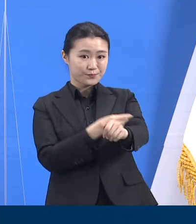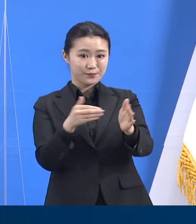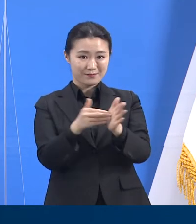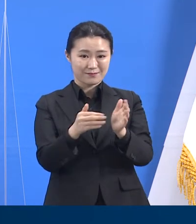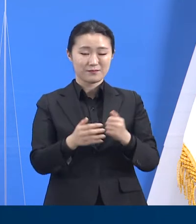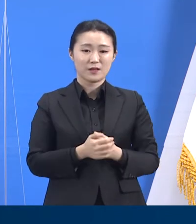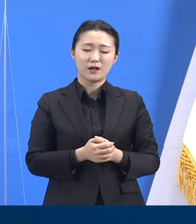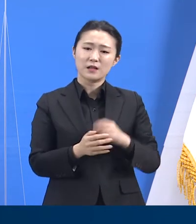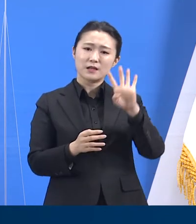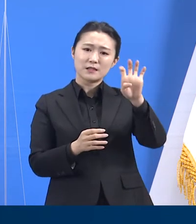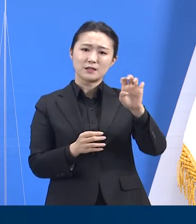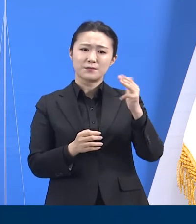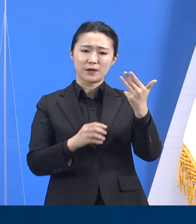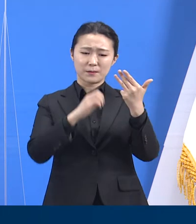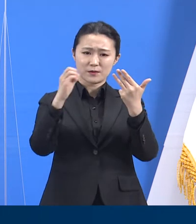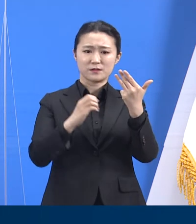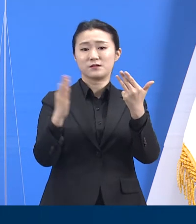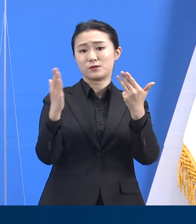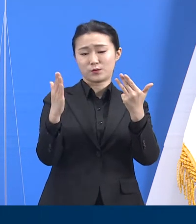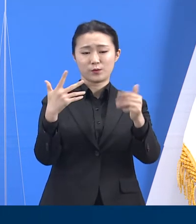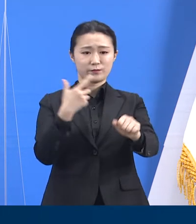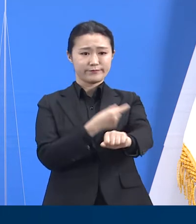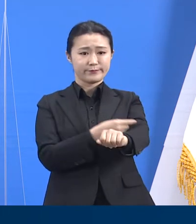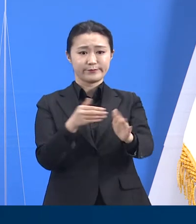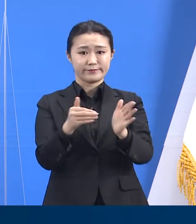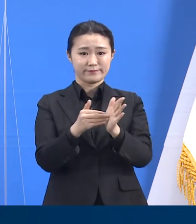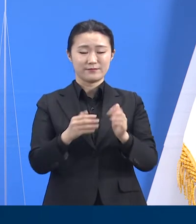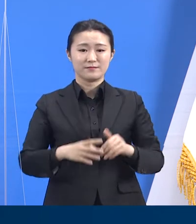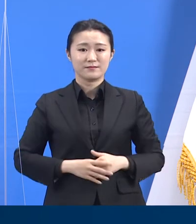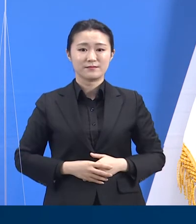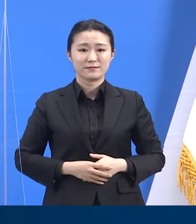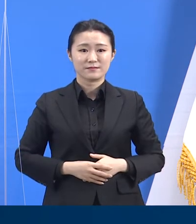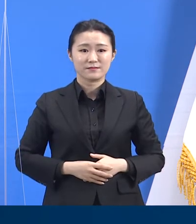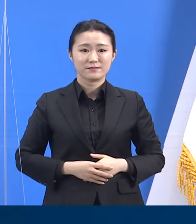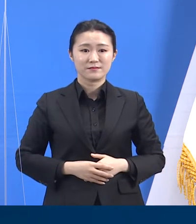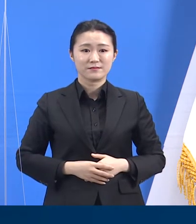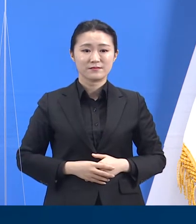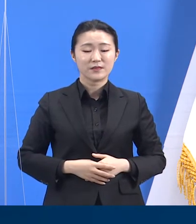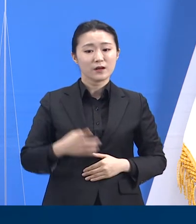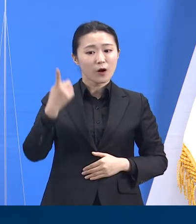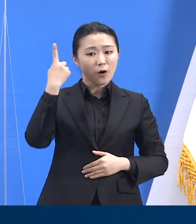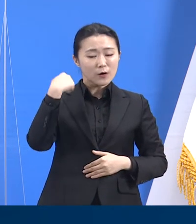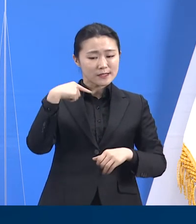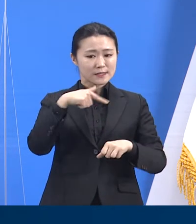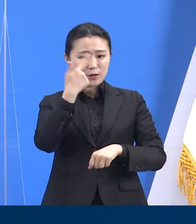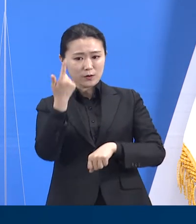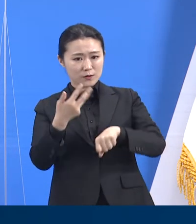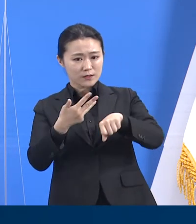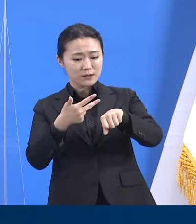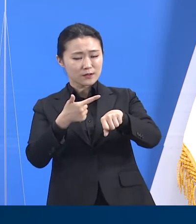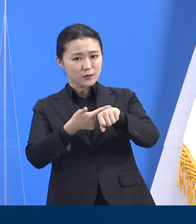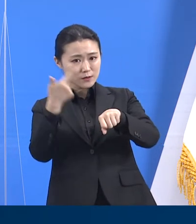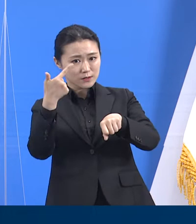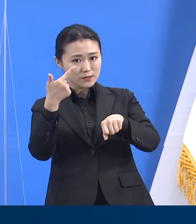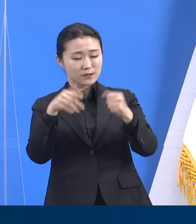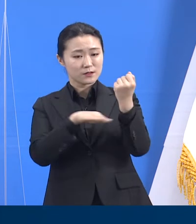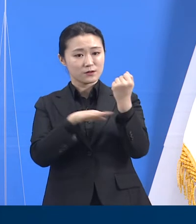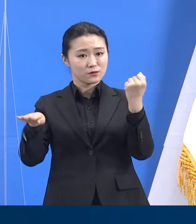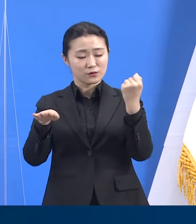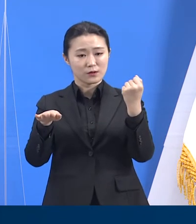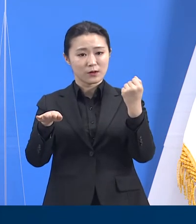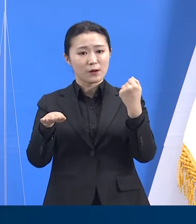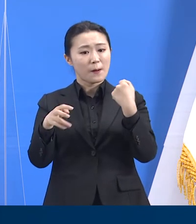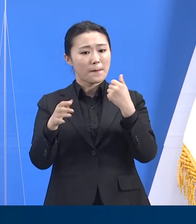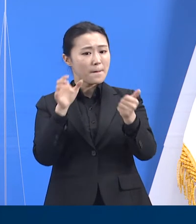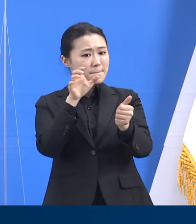48.6%입니다. 27일 18시 기준 도내 위탁의료기관은 총